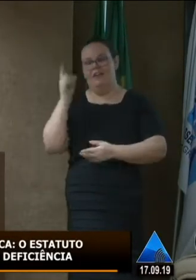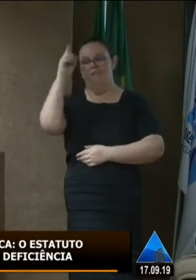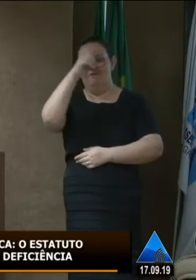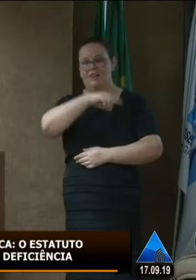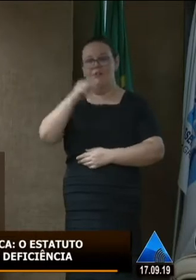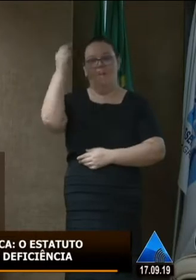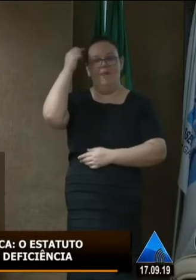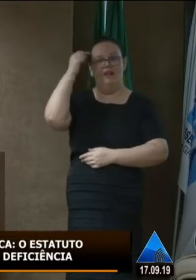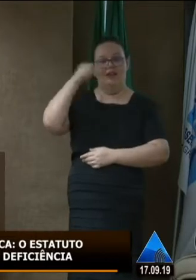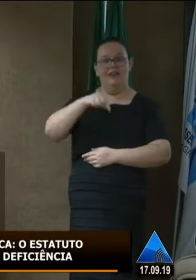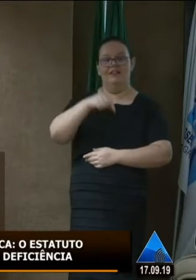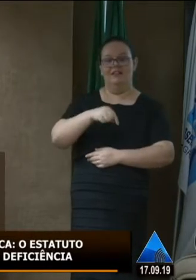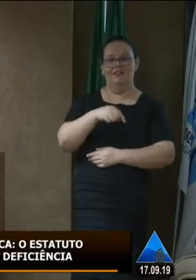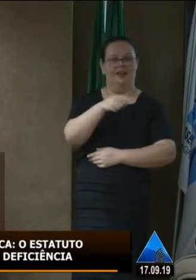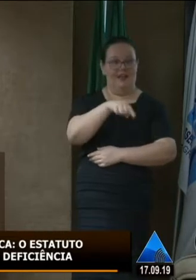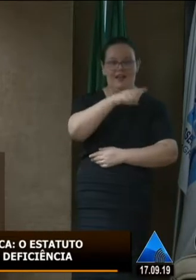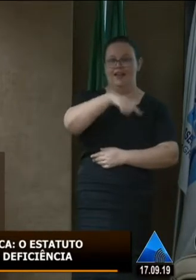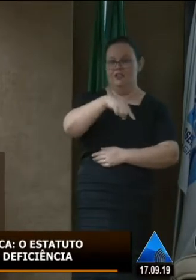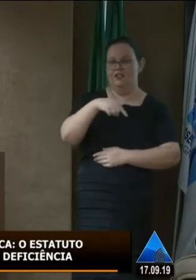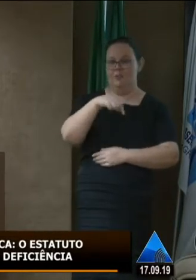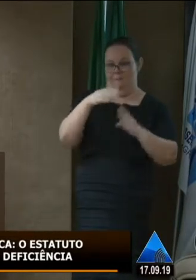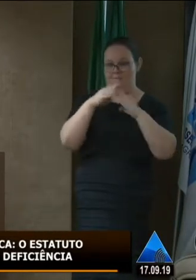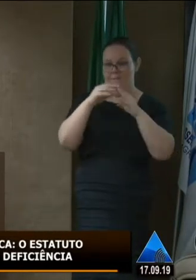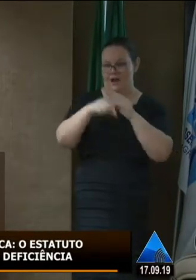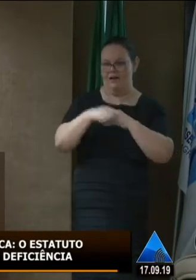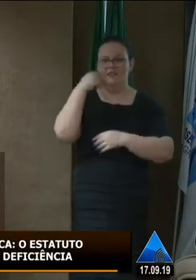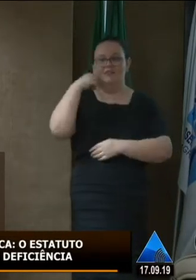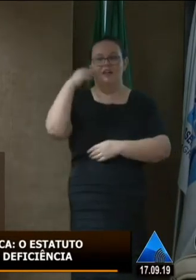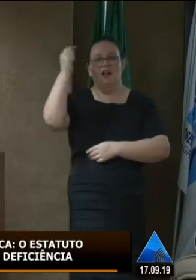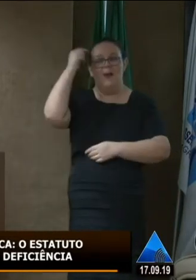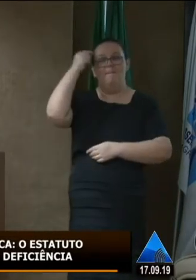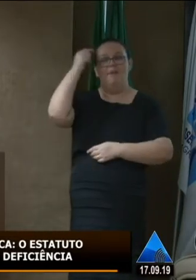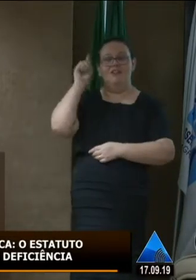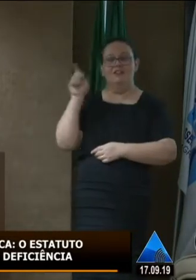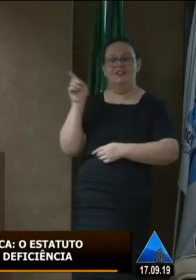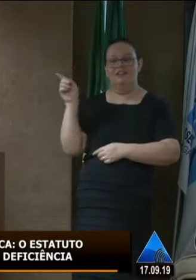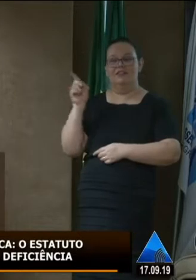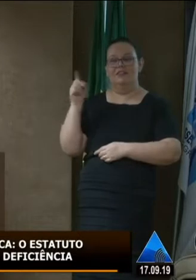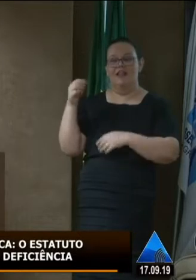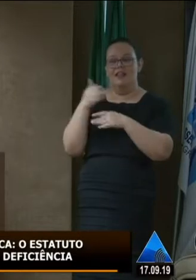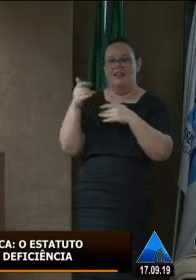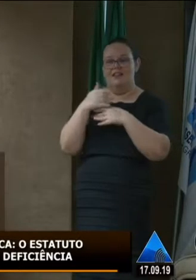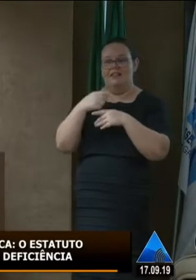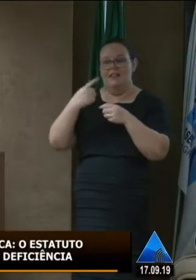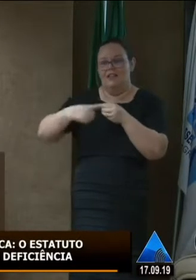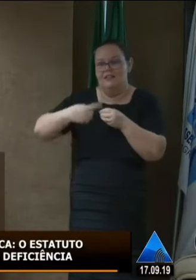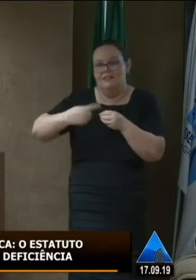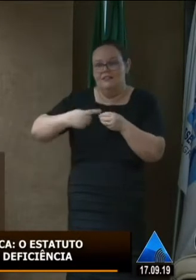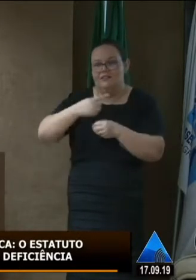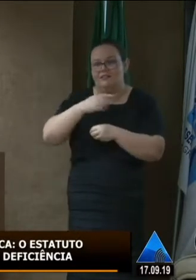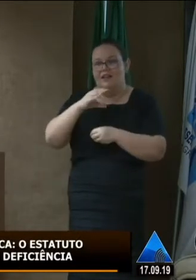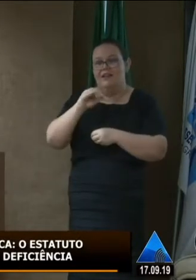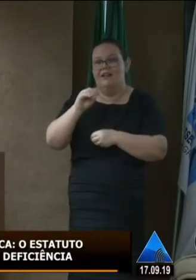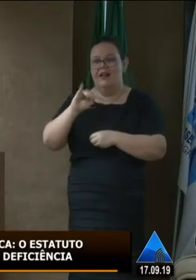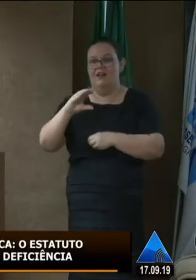vocês que moram aqui em Natal com todas essas estruturas, imagine para nós que moramos em uma cidade do interior, principalmente como Caicó.